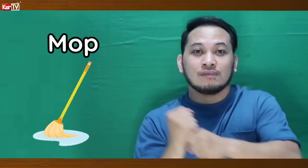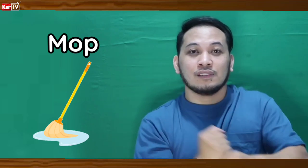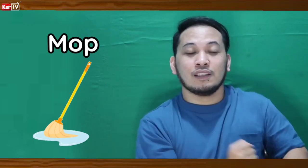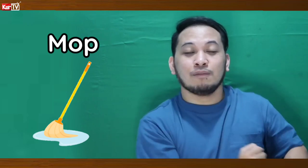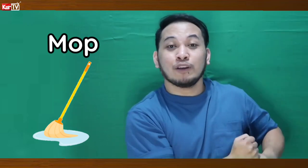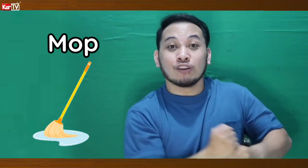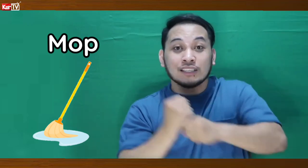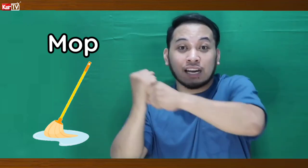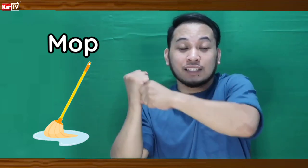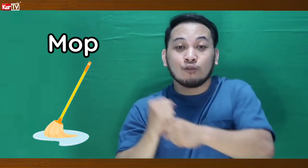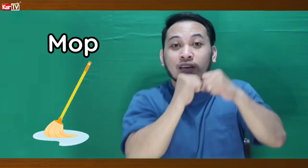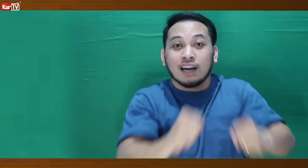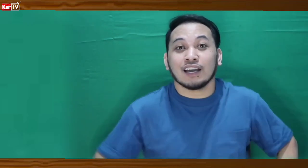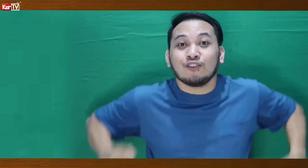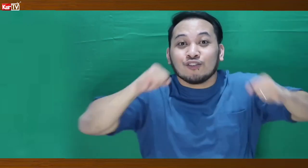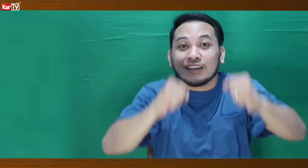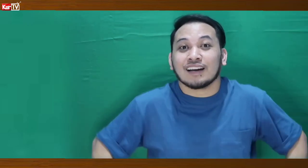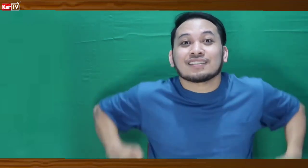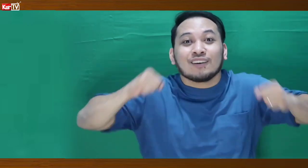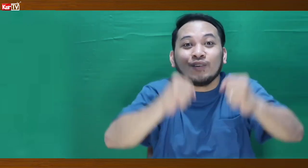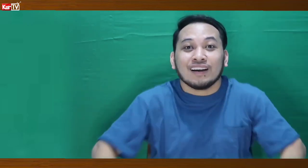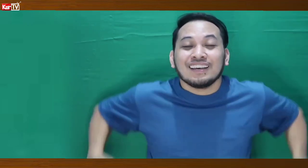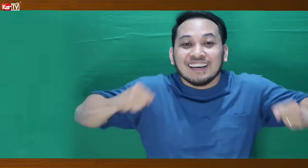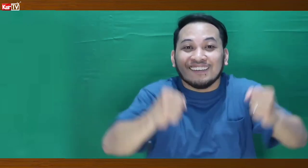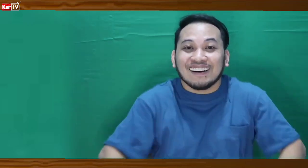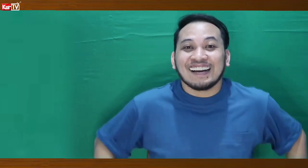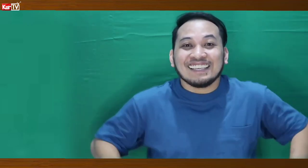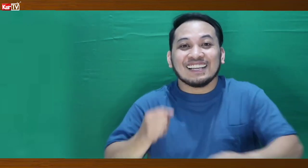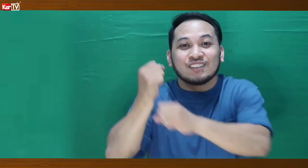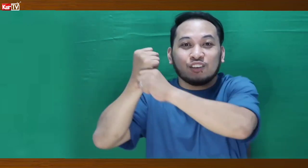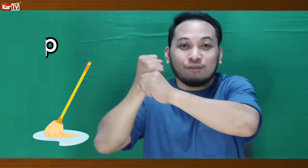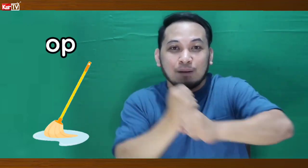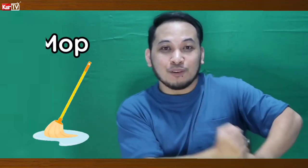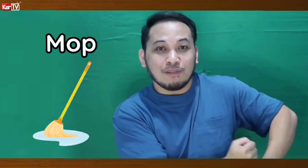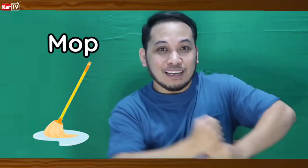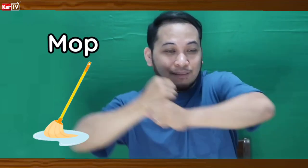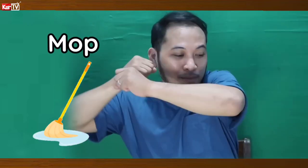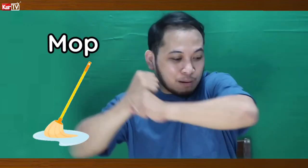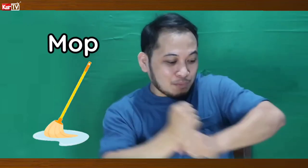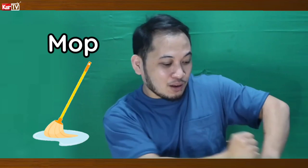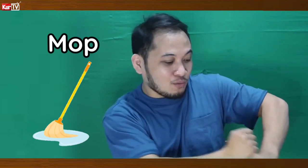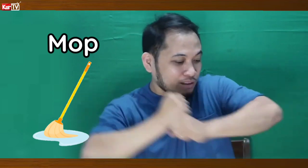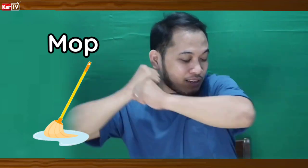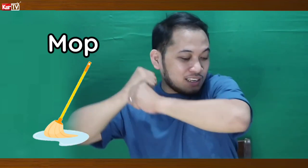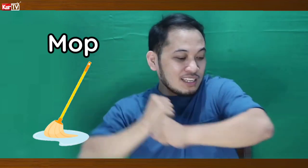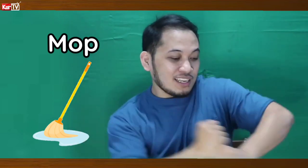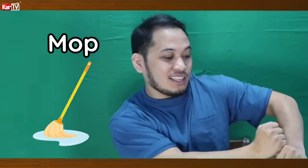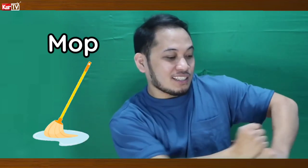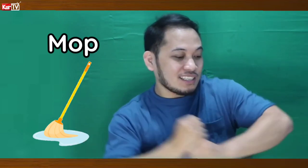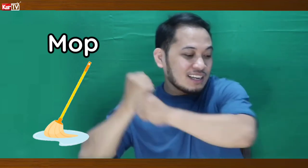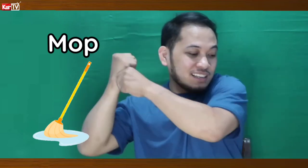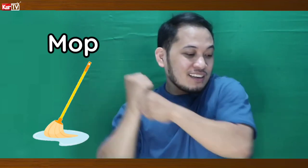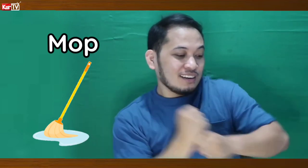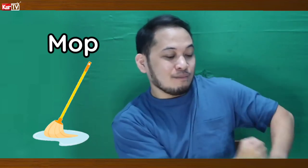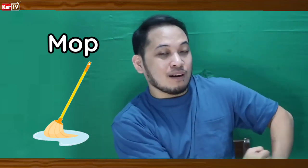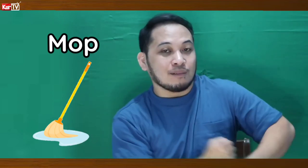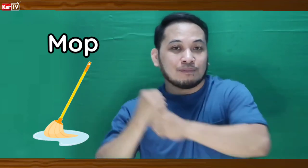Yung nagsasagwan Ganon yung nagsasagwan Mga ganyan So yung map Yung mga nagmamap Nagbo at naglilinis Ayan Map